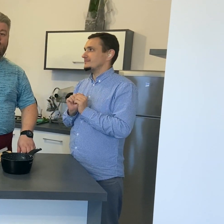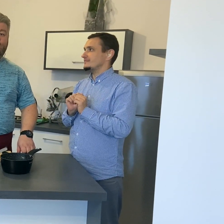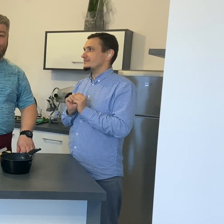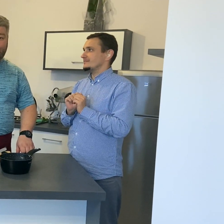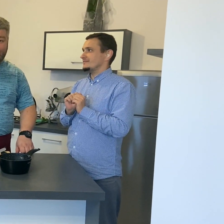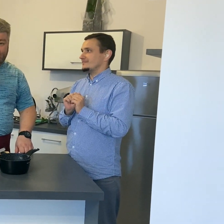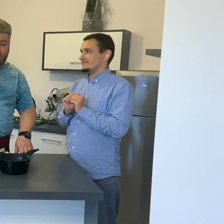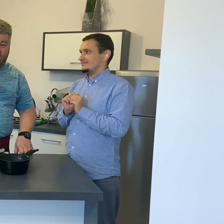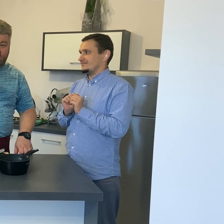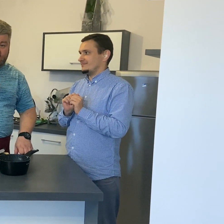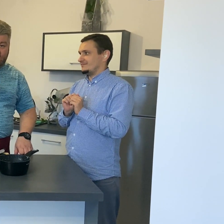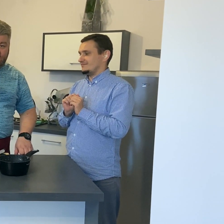Zalanym oliwą z oliwek.